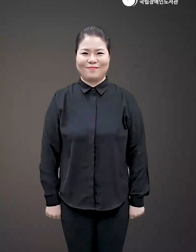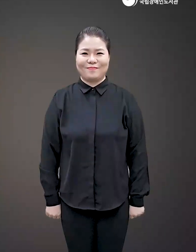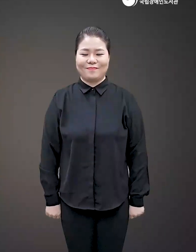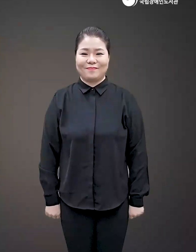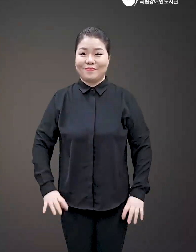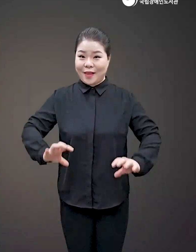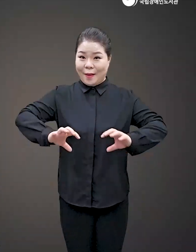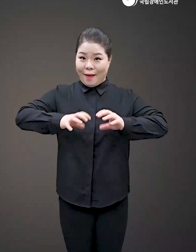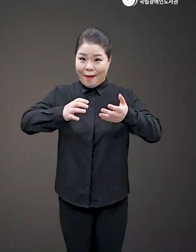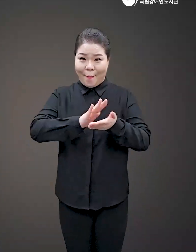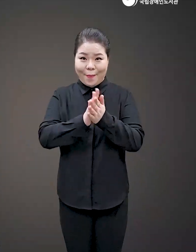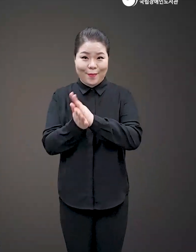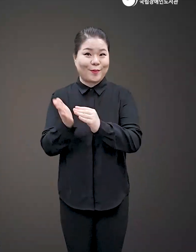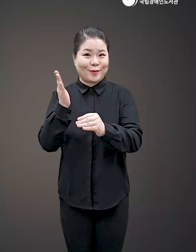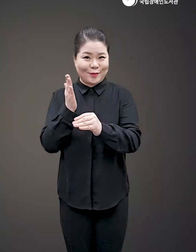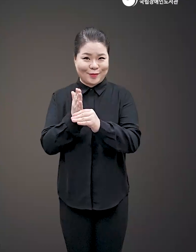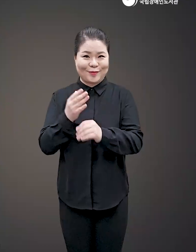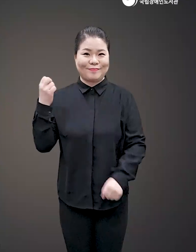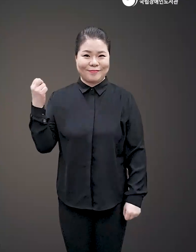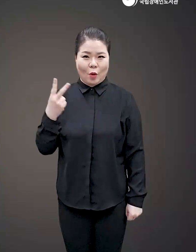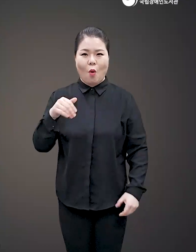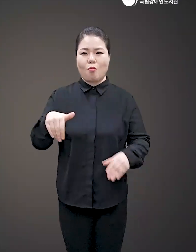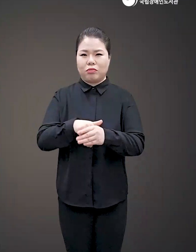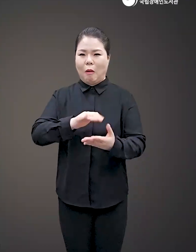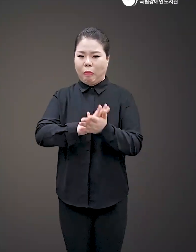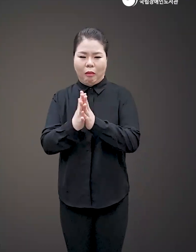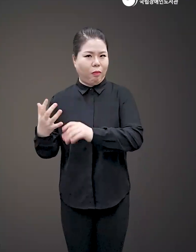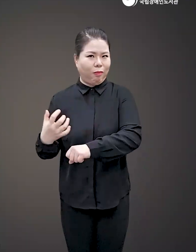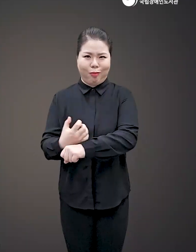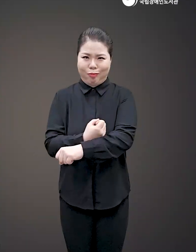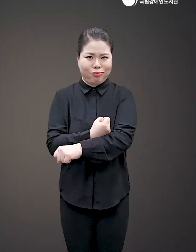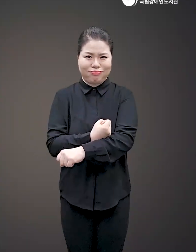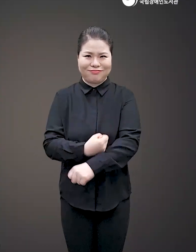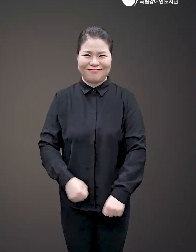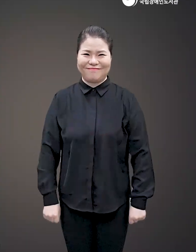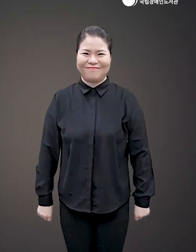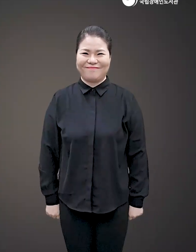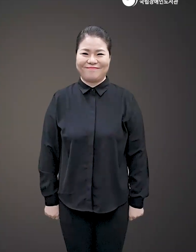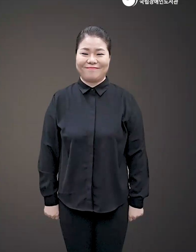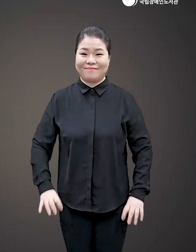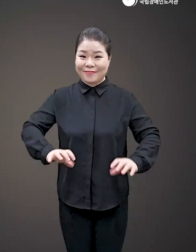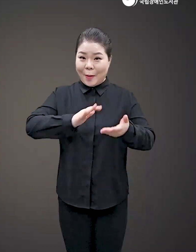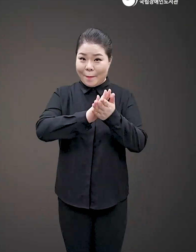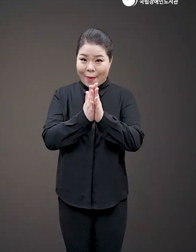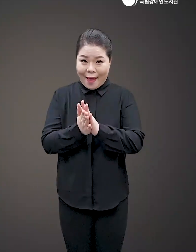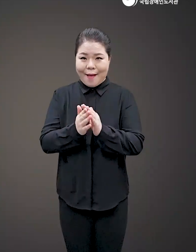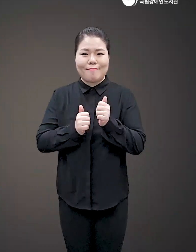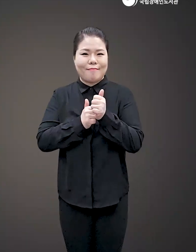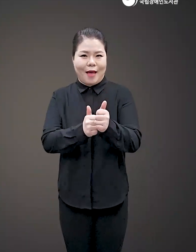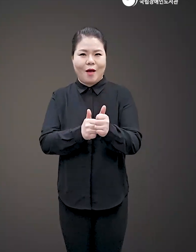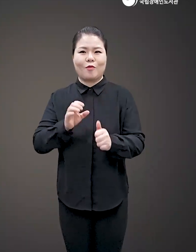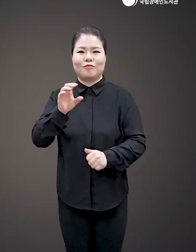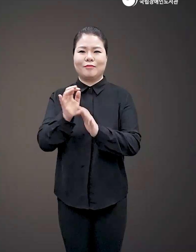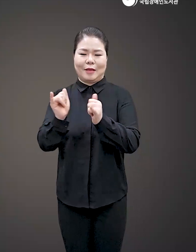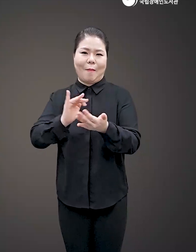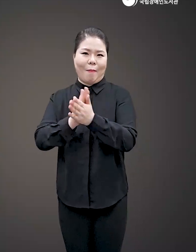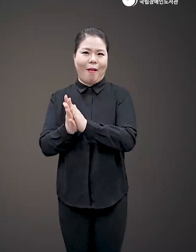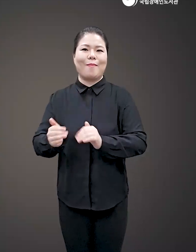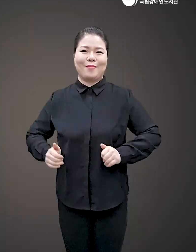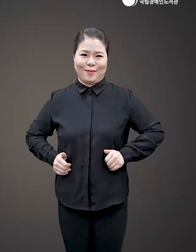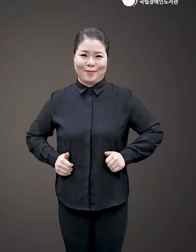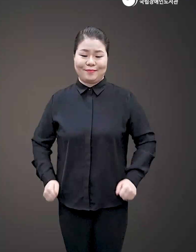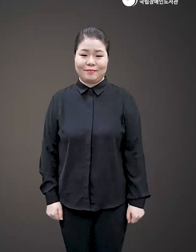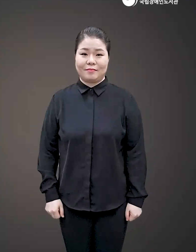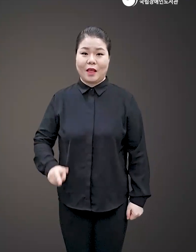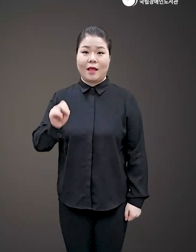세상이 바뀌고 있고 문화도 급격한 변화를 겪는 중이다 세상이 변하면 투자자도 변해야 한다